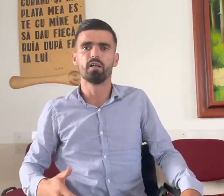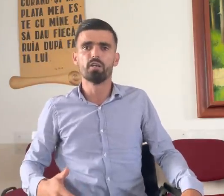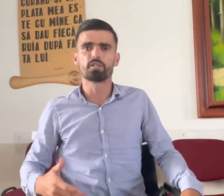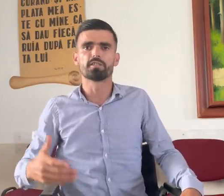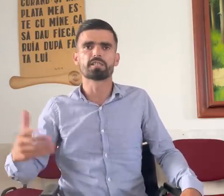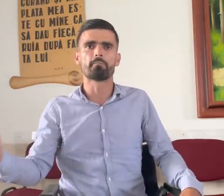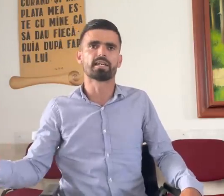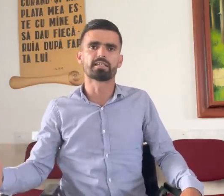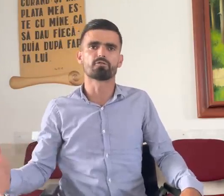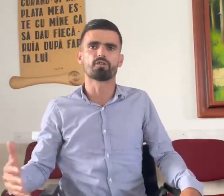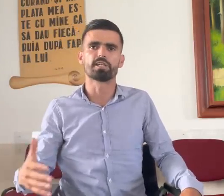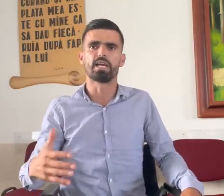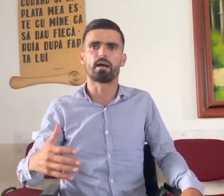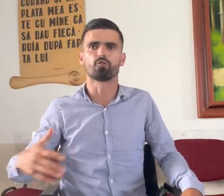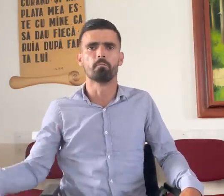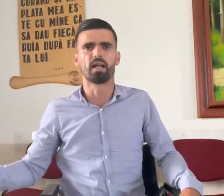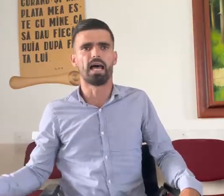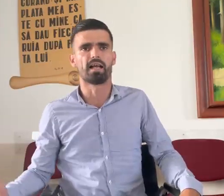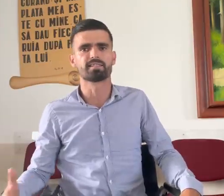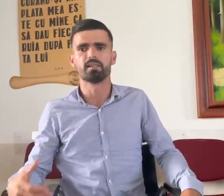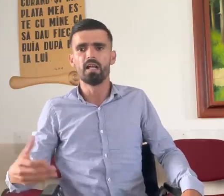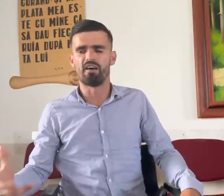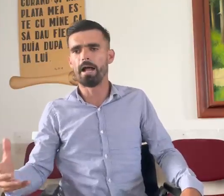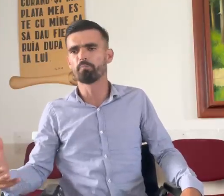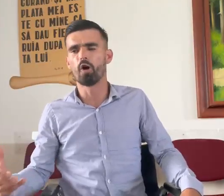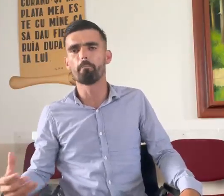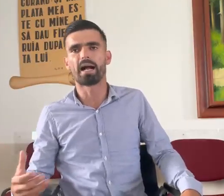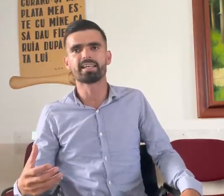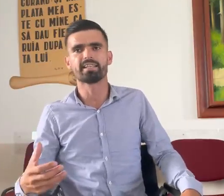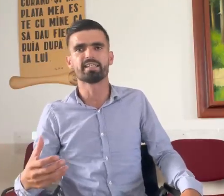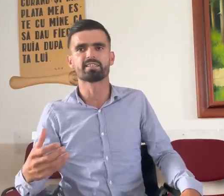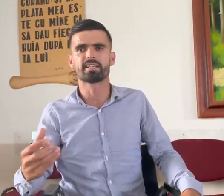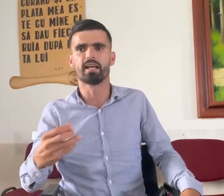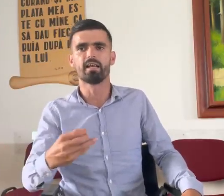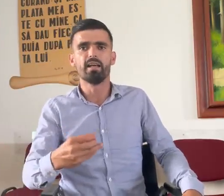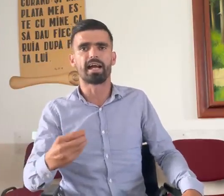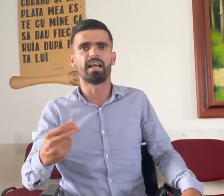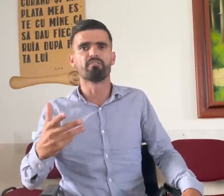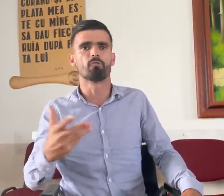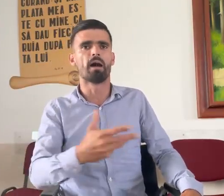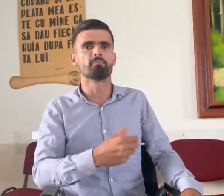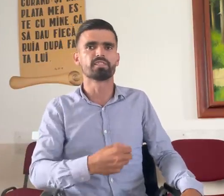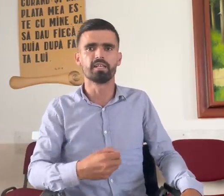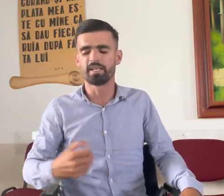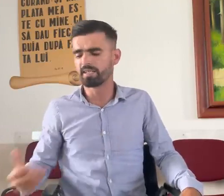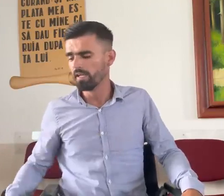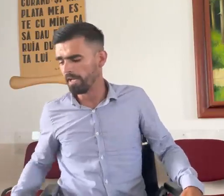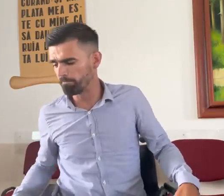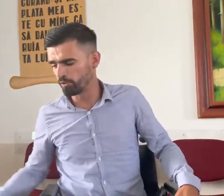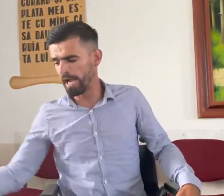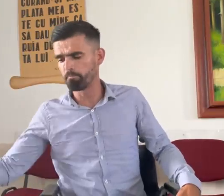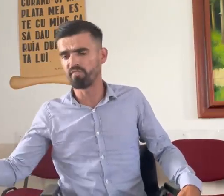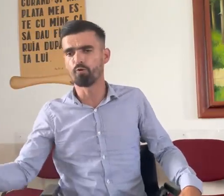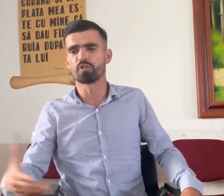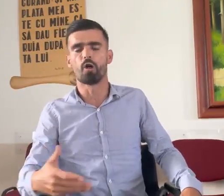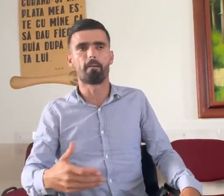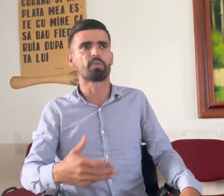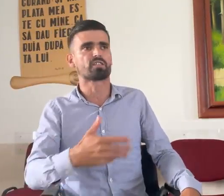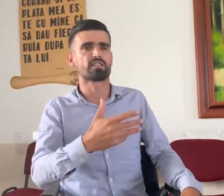și ziceam către soție, acum mă las. Aveam două pachete de țigări care le pumam zilnic, le puneam pe foc noaptea și